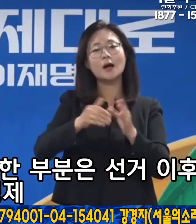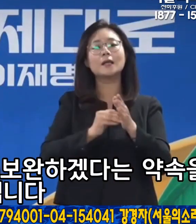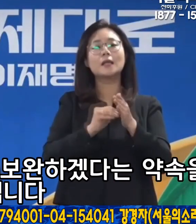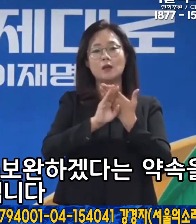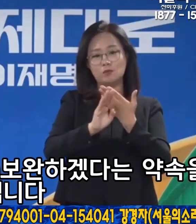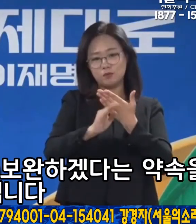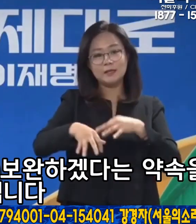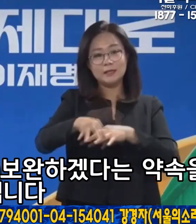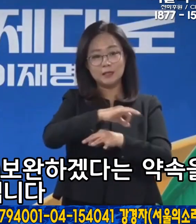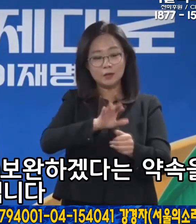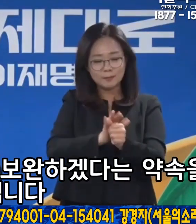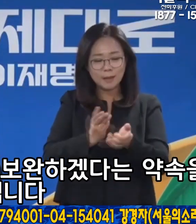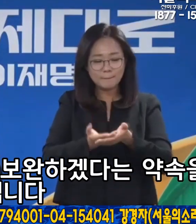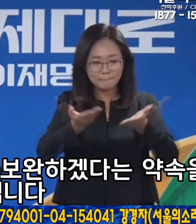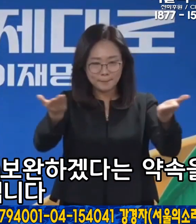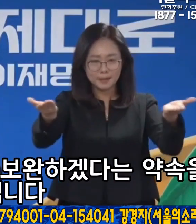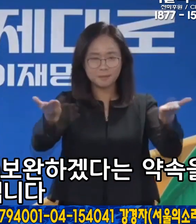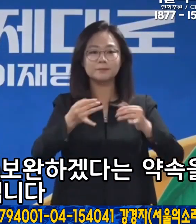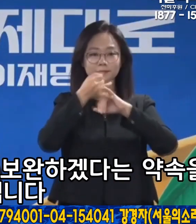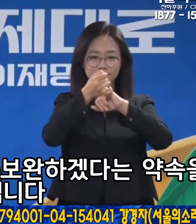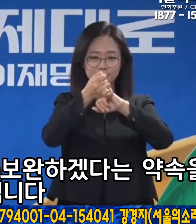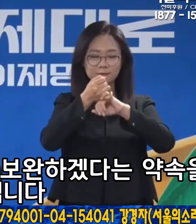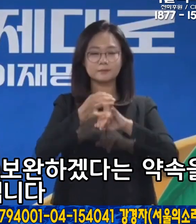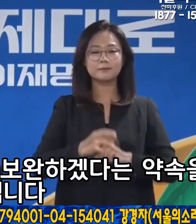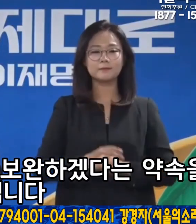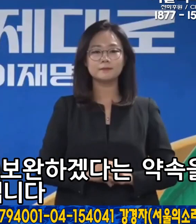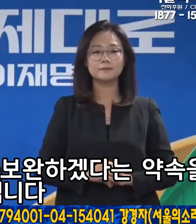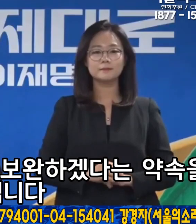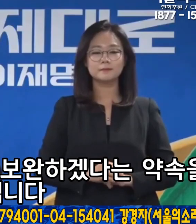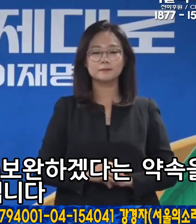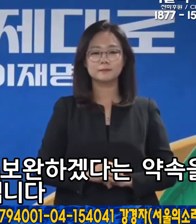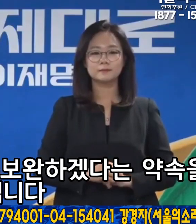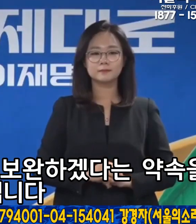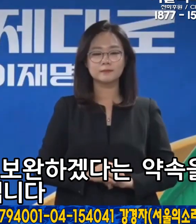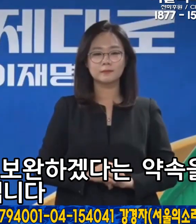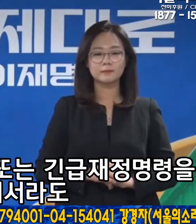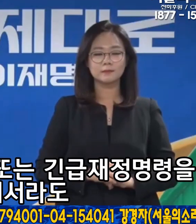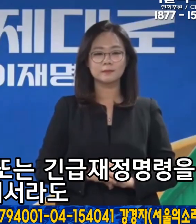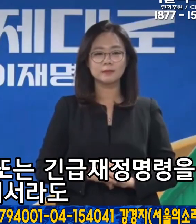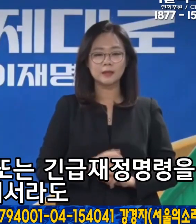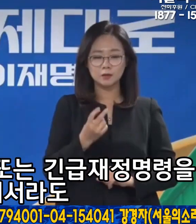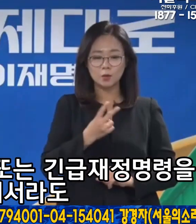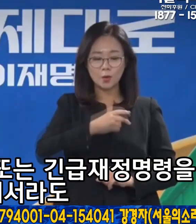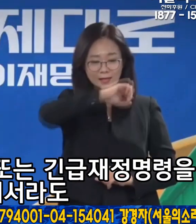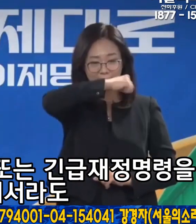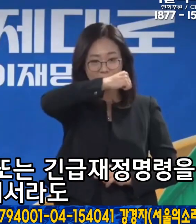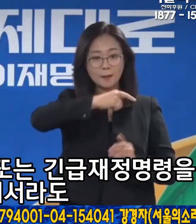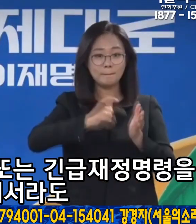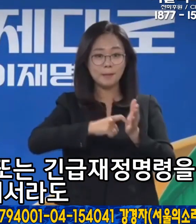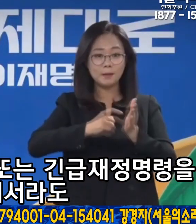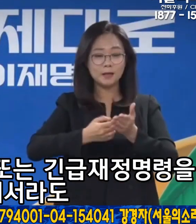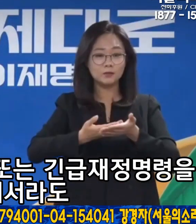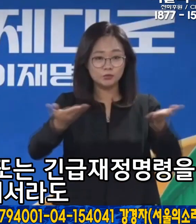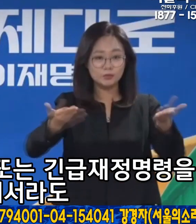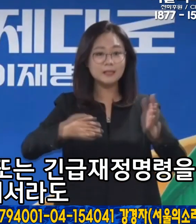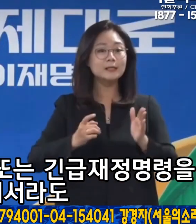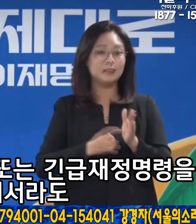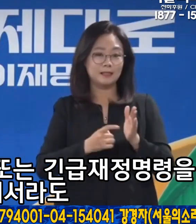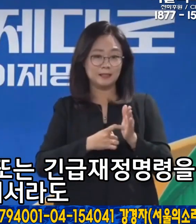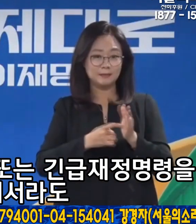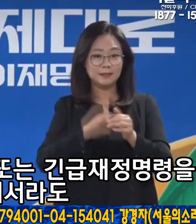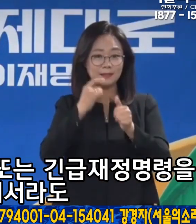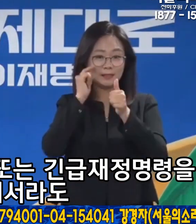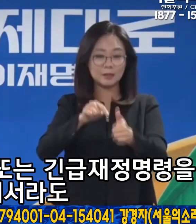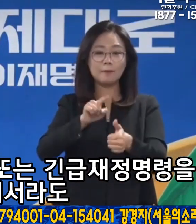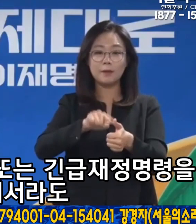경제 부스터샷으로 대거 보완하겠다는 약속을 드립니다. 대규모 긴급추경 또는